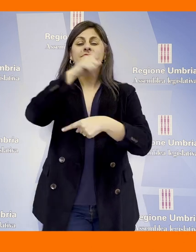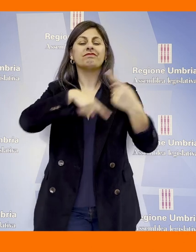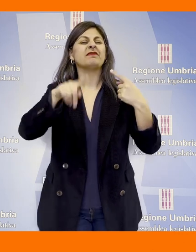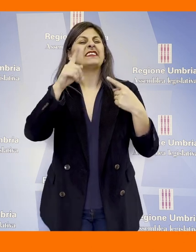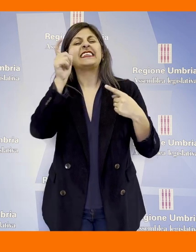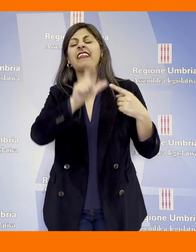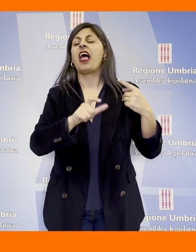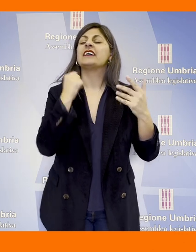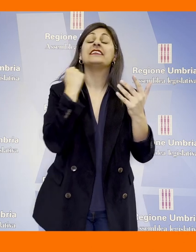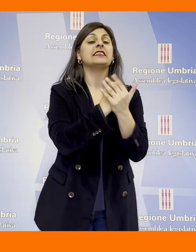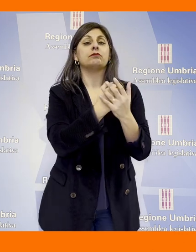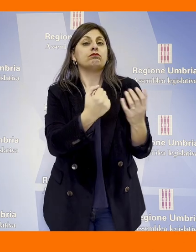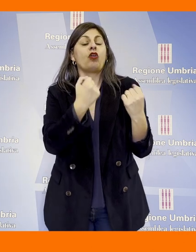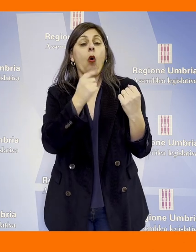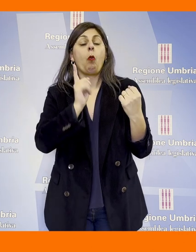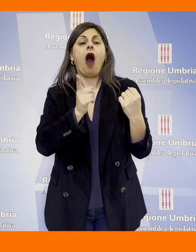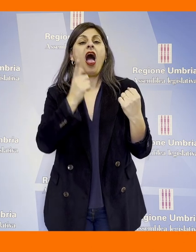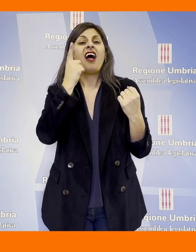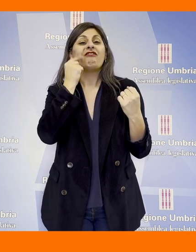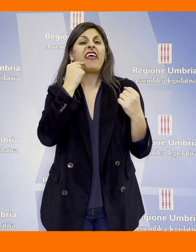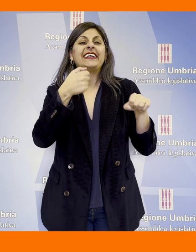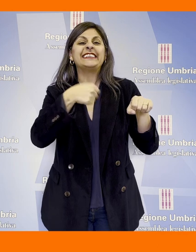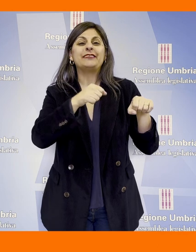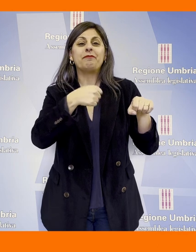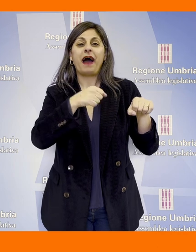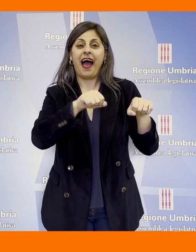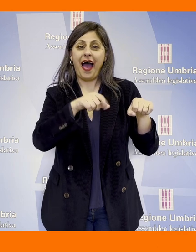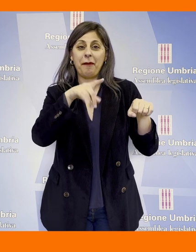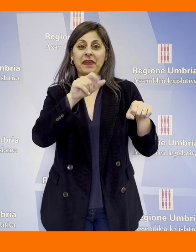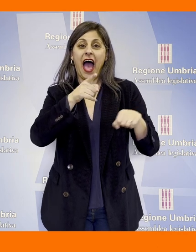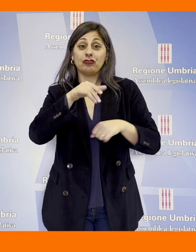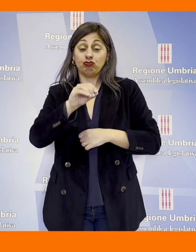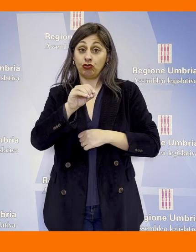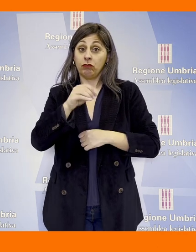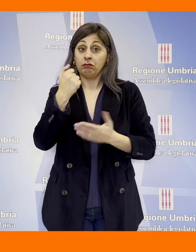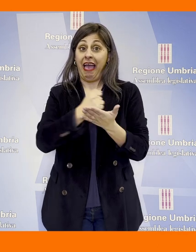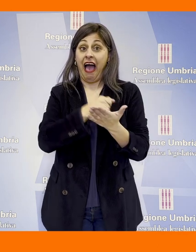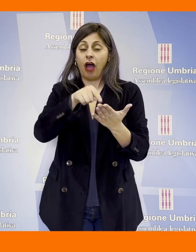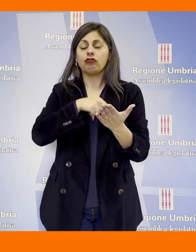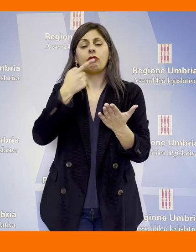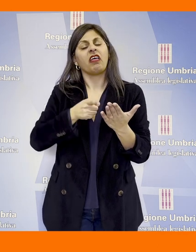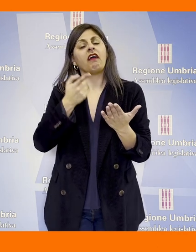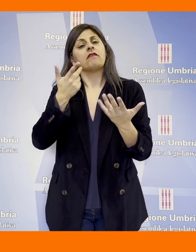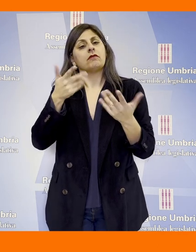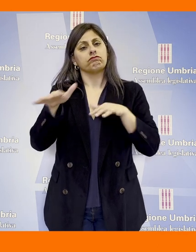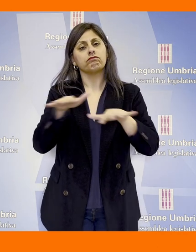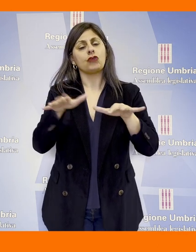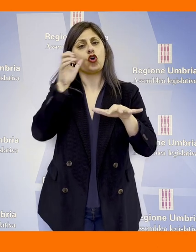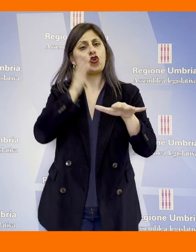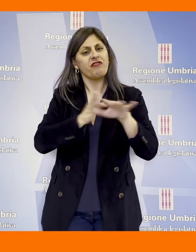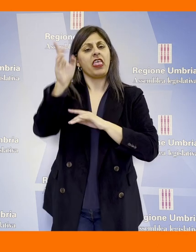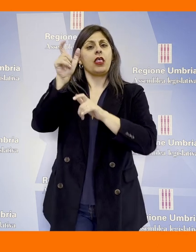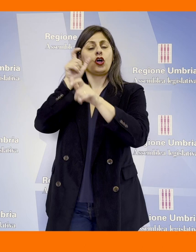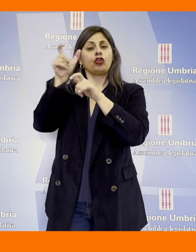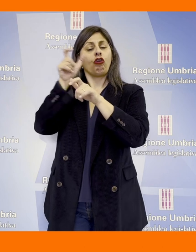della produzione italiana, la Vespa Piaggio. L'atto approvato chiede all'esecutivo regionale di attivarsi per il tramite